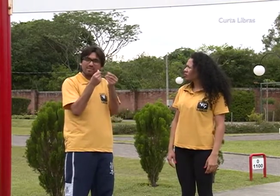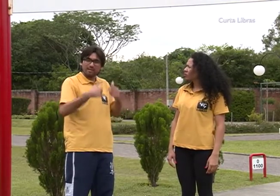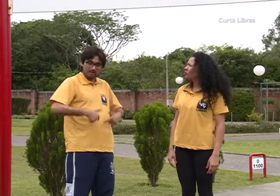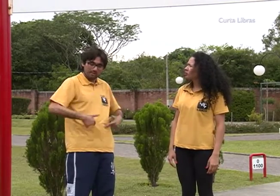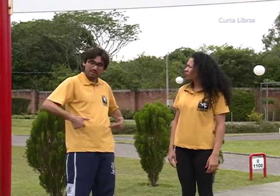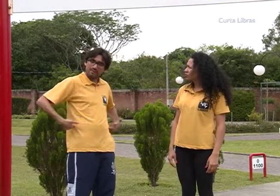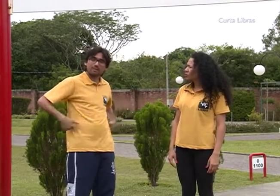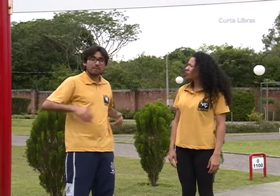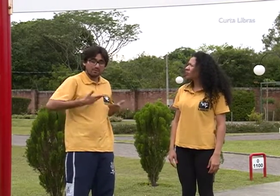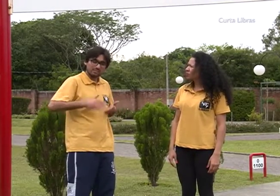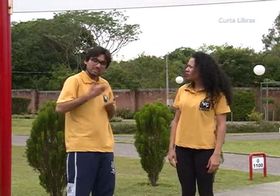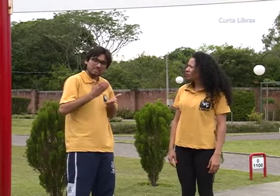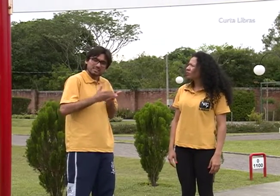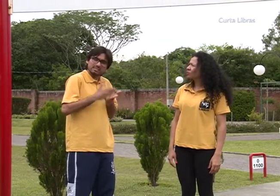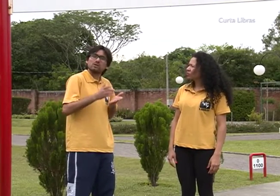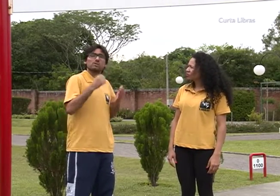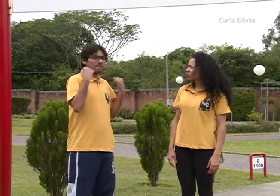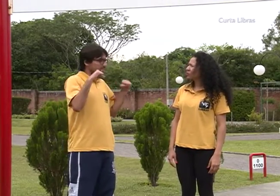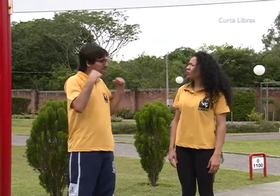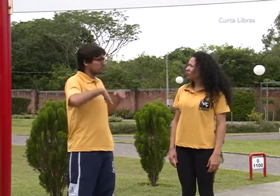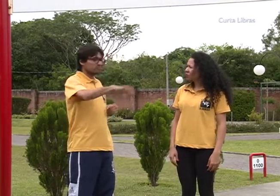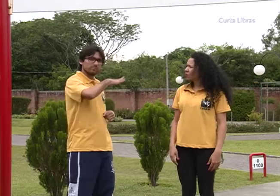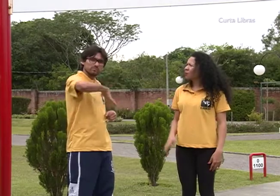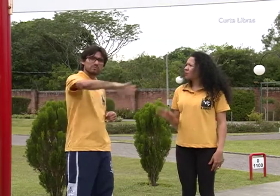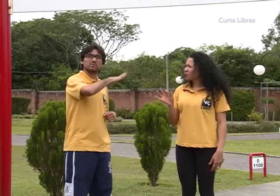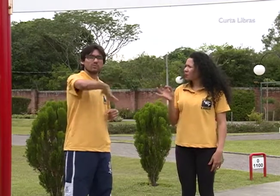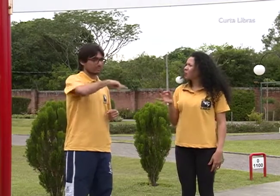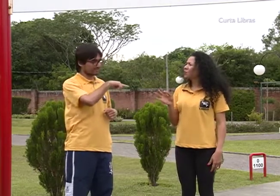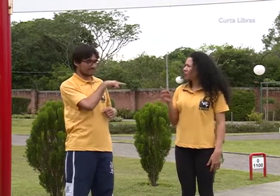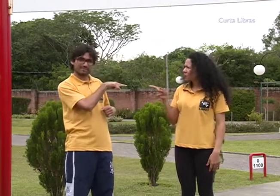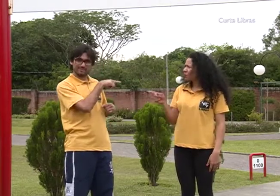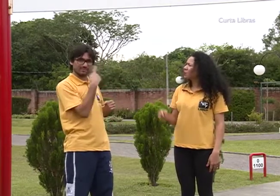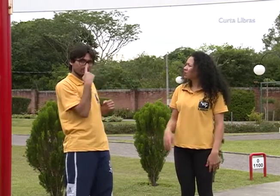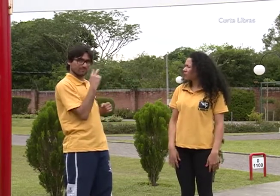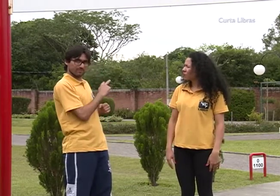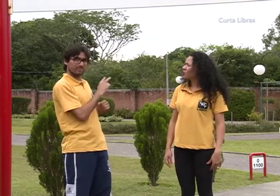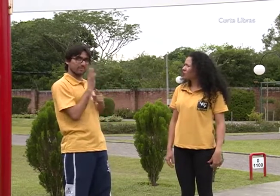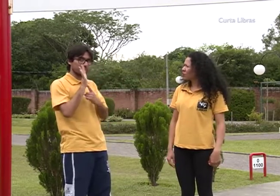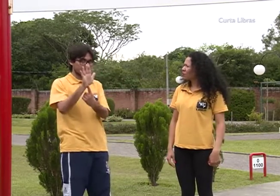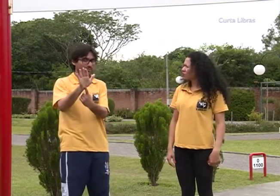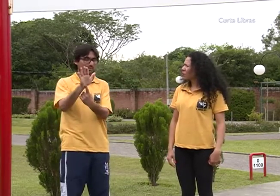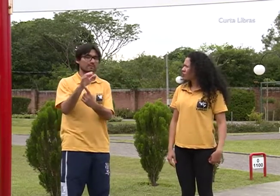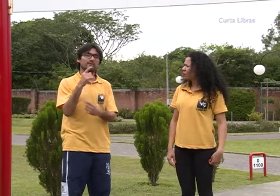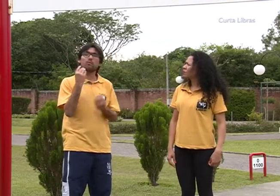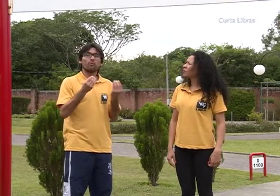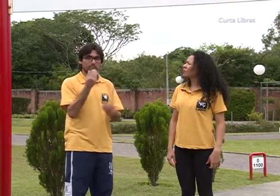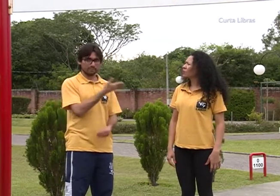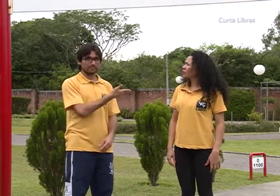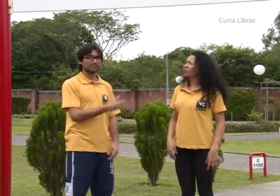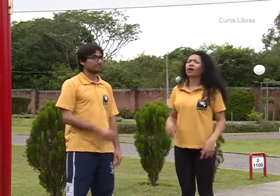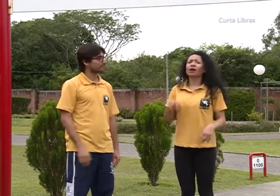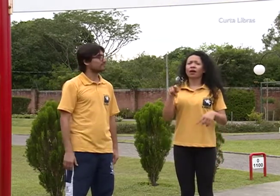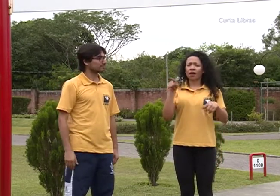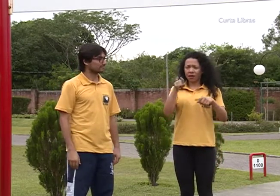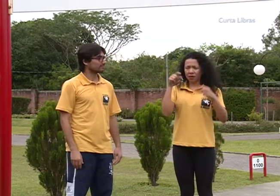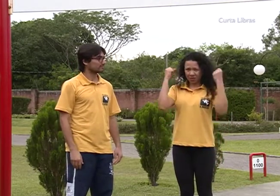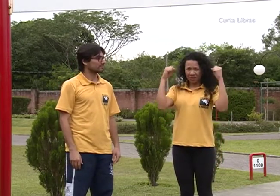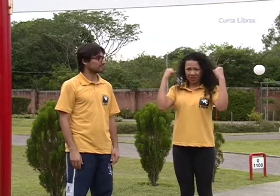A medida em que as atividades físicas são feitas, como a que vamos demonstrar agora. Vamos ver? Então, algumas